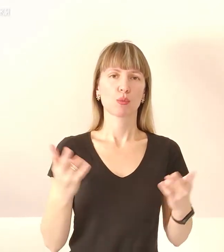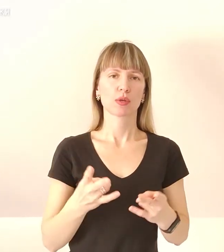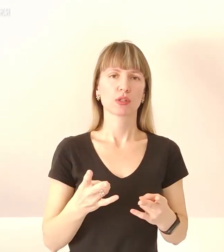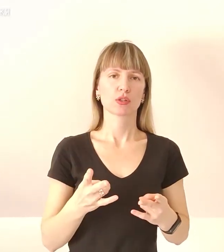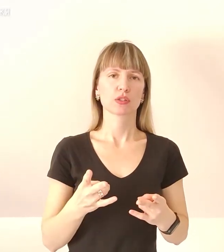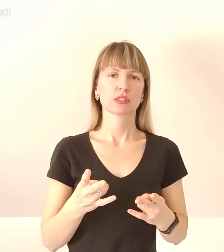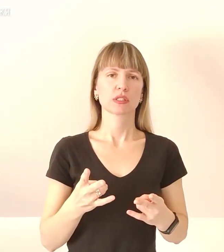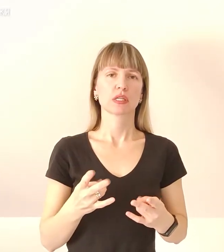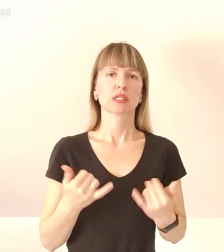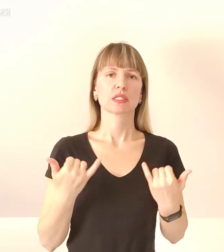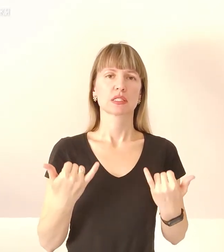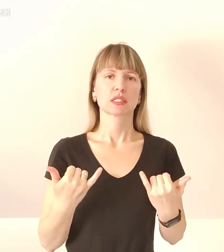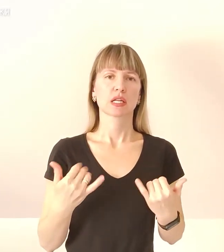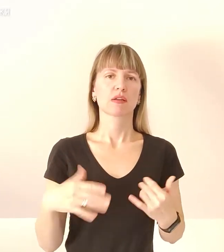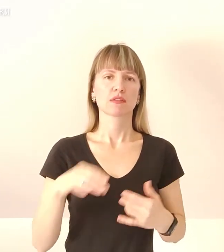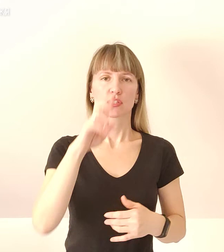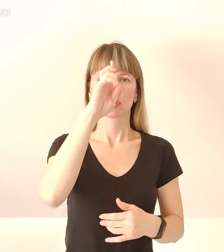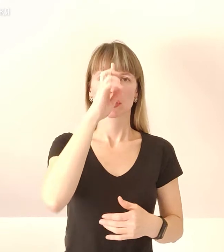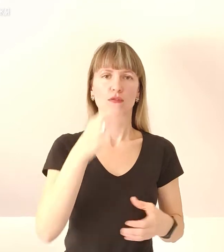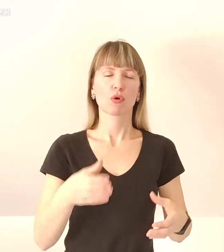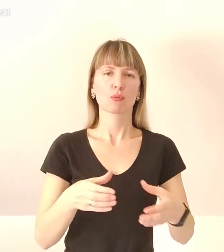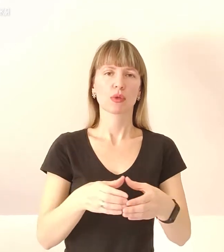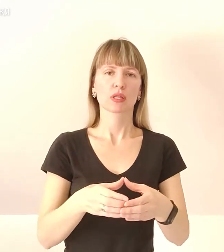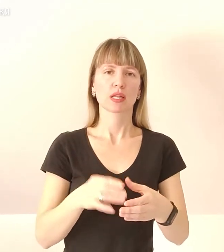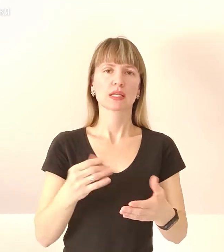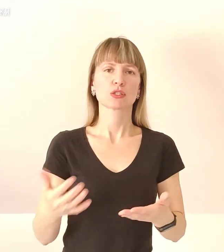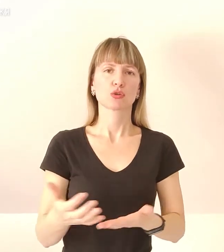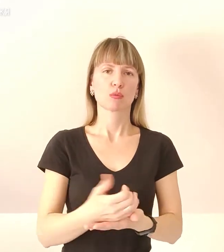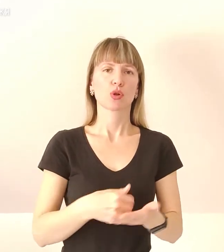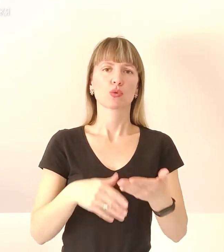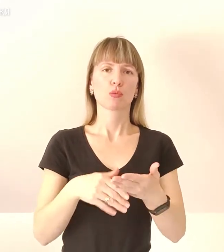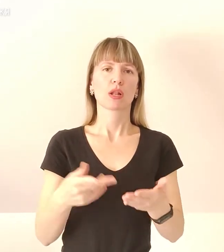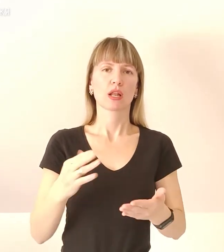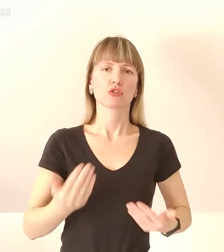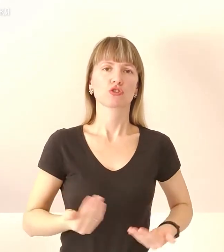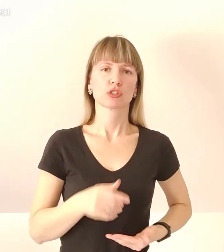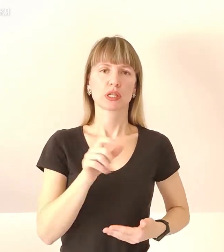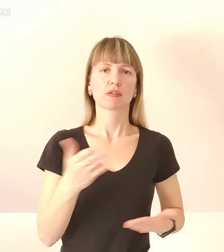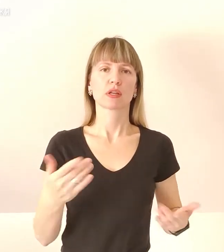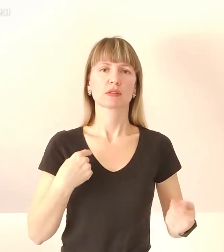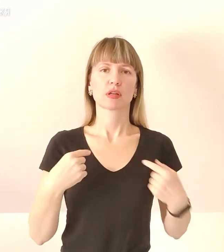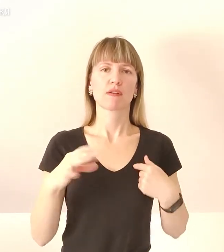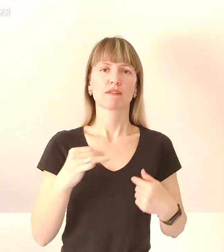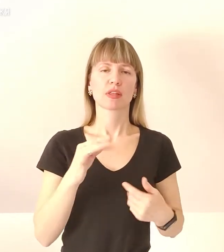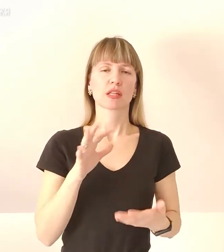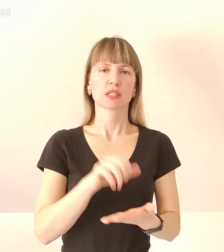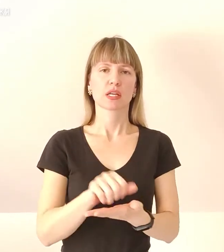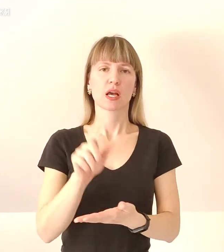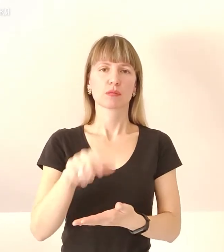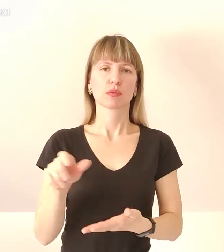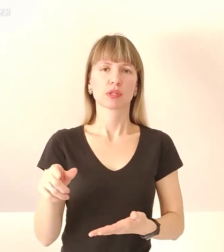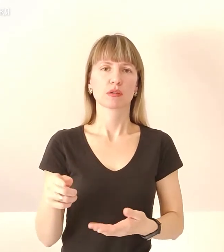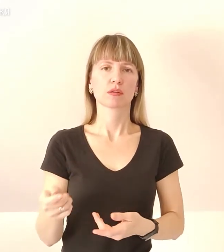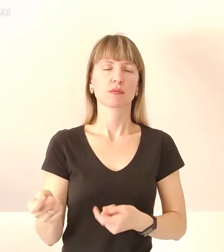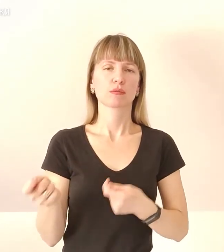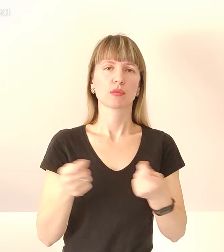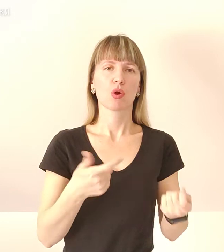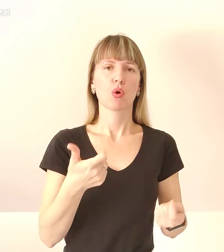Наразі вся держава об'єдналася та збирає допомогу для жителів, які страждають надзагарбовиків. Прибув момент тратний вантаж,